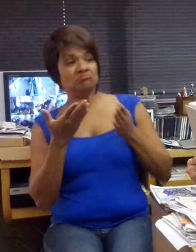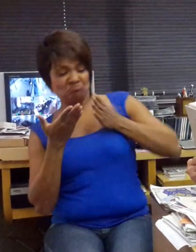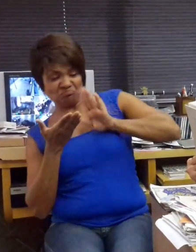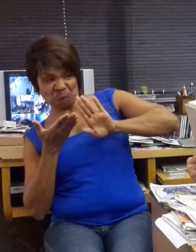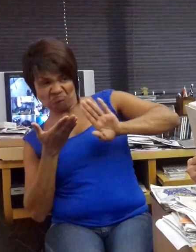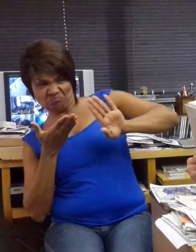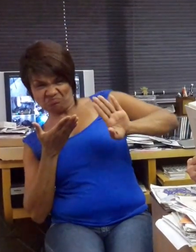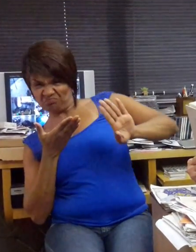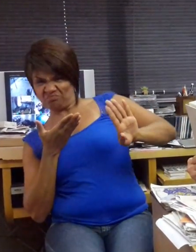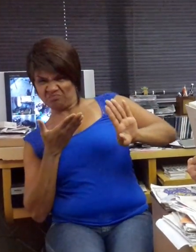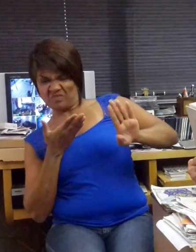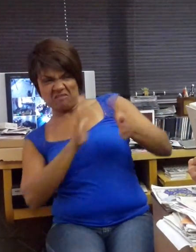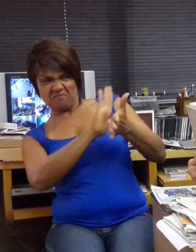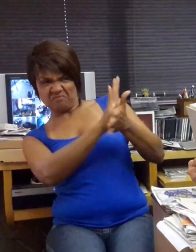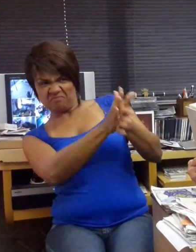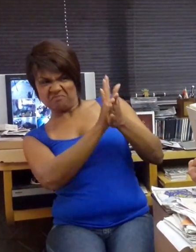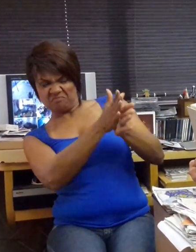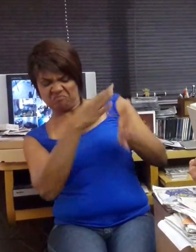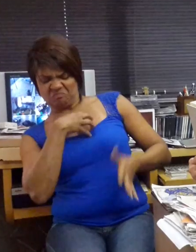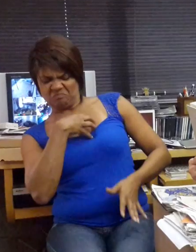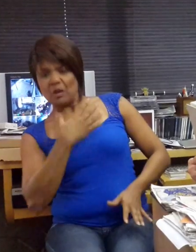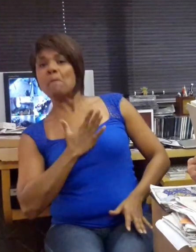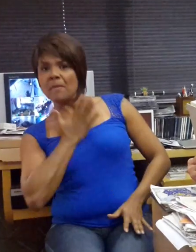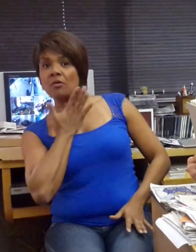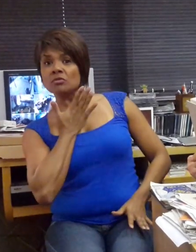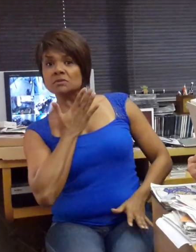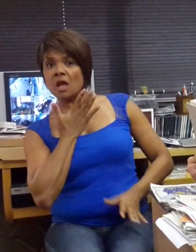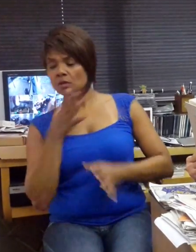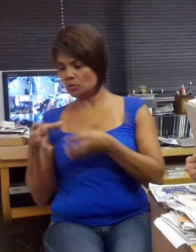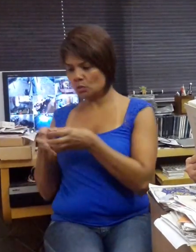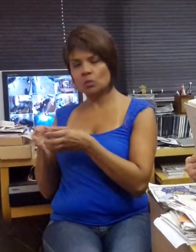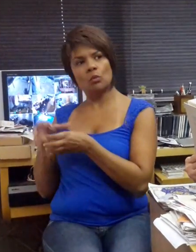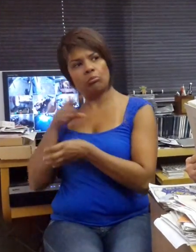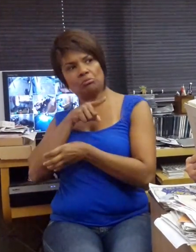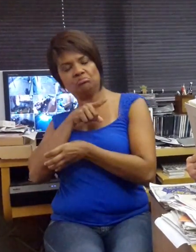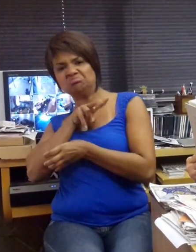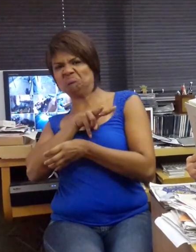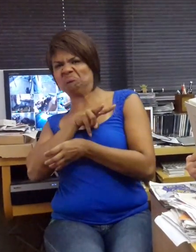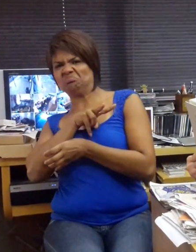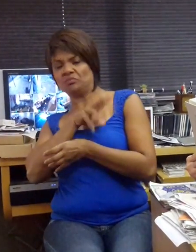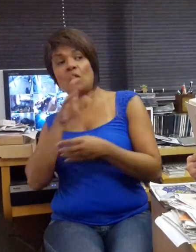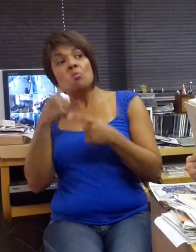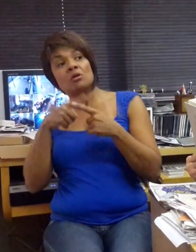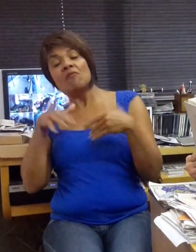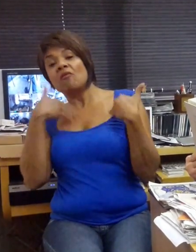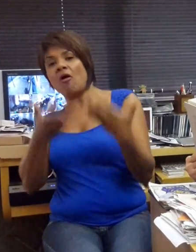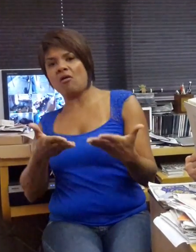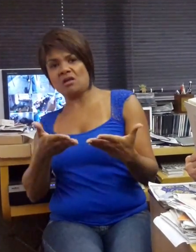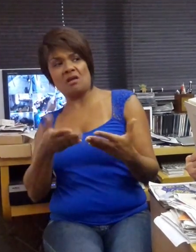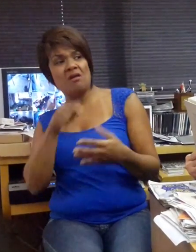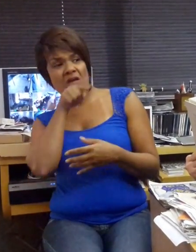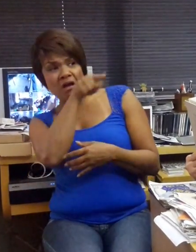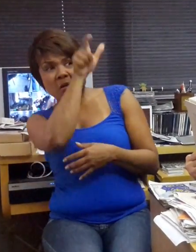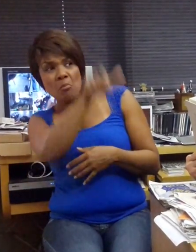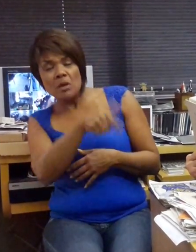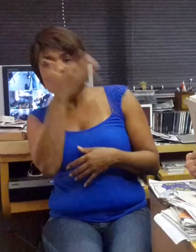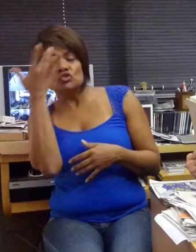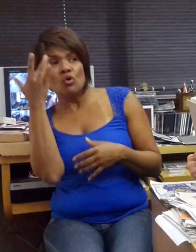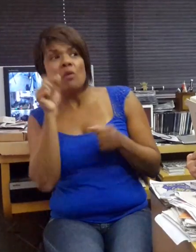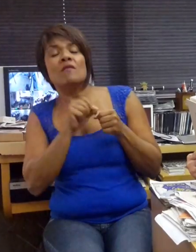estigmatizados pelos outros. Nada mais lhes resta, nada tem a perder,